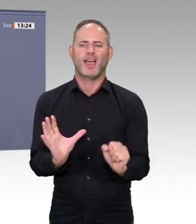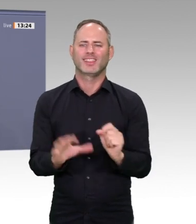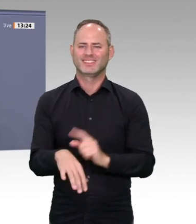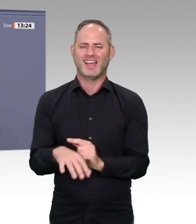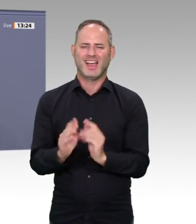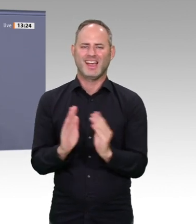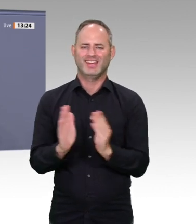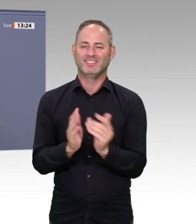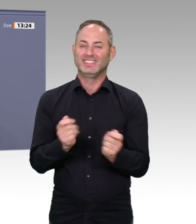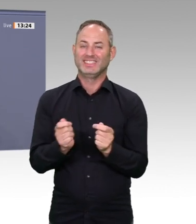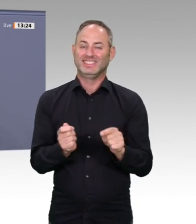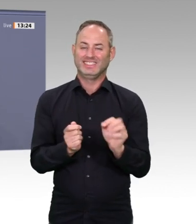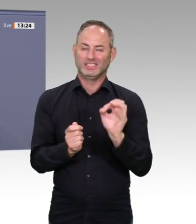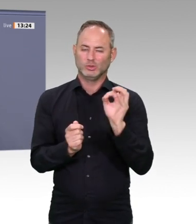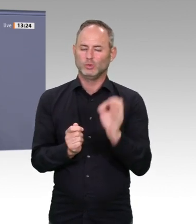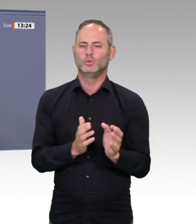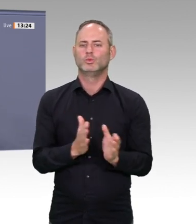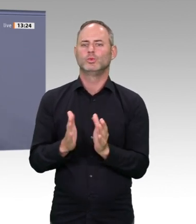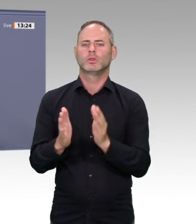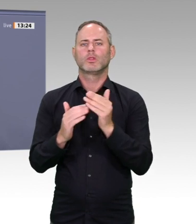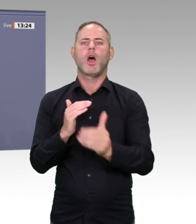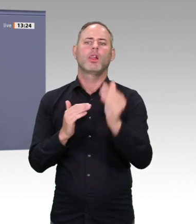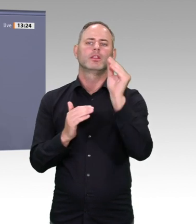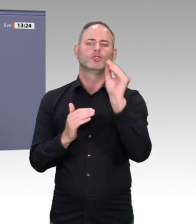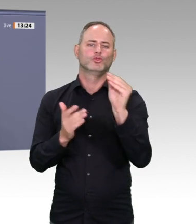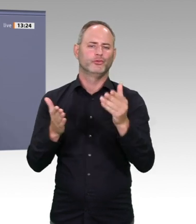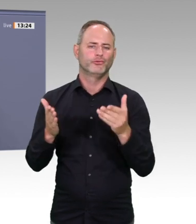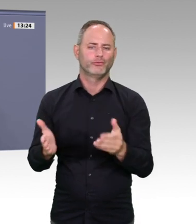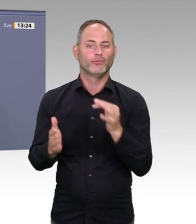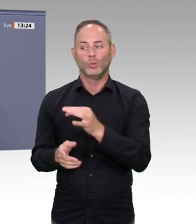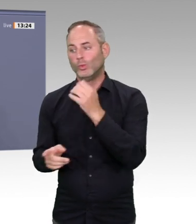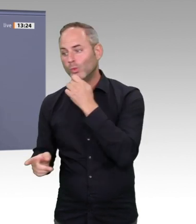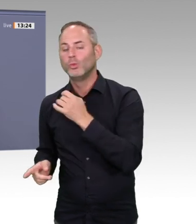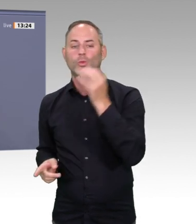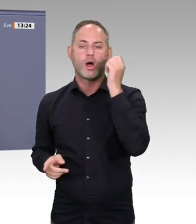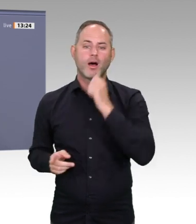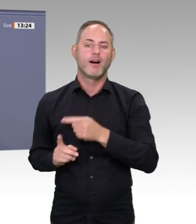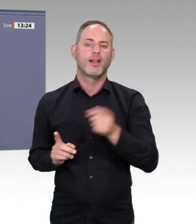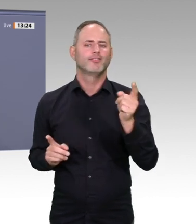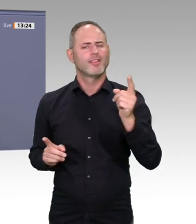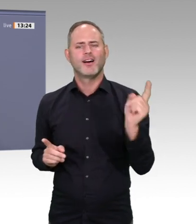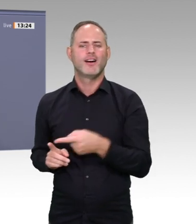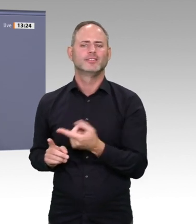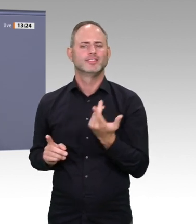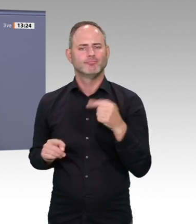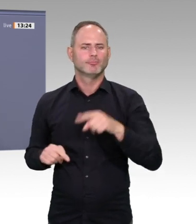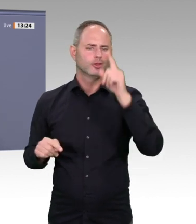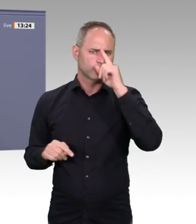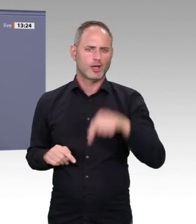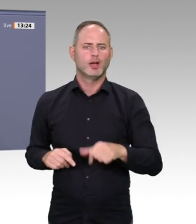Wetteraufzeichnung. Und an der amerikanischen Westküste haben die historisch größten Waldbrände bislang eine Fläche